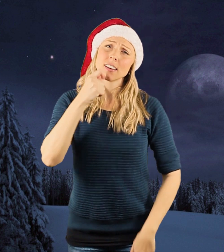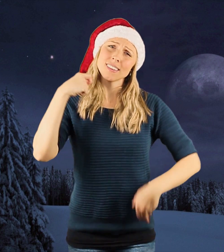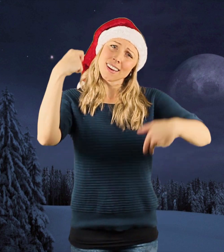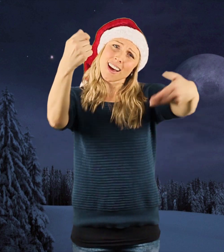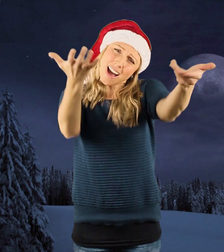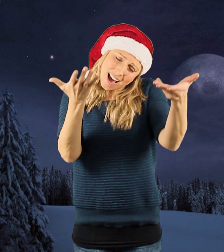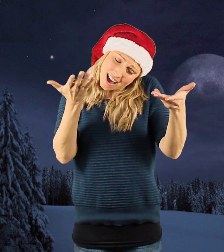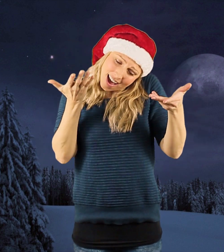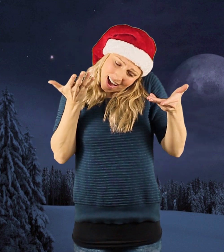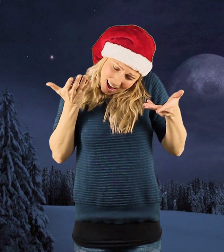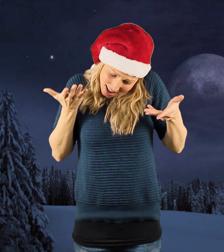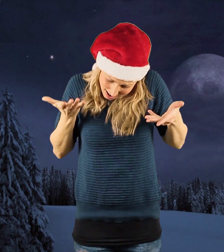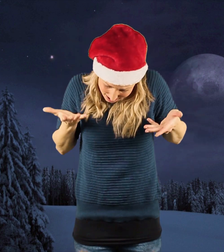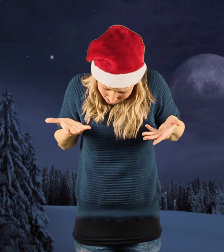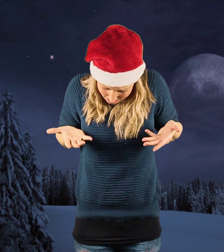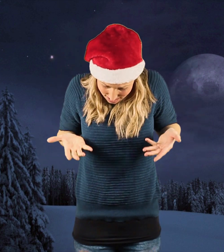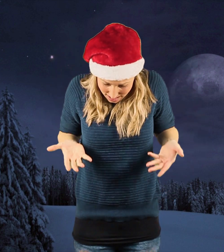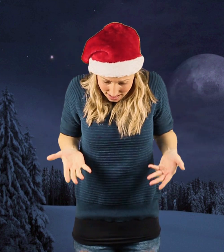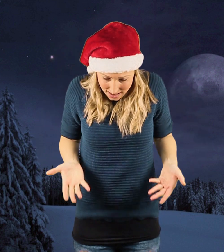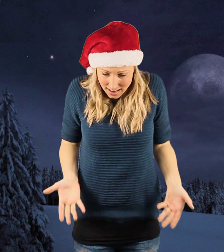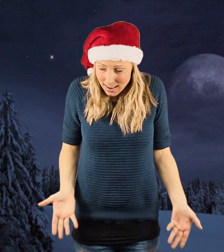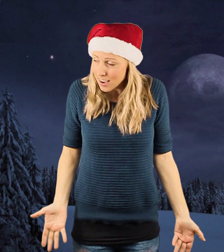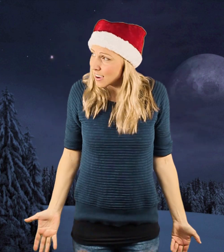är här Ljuden